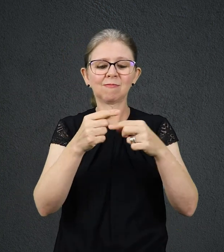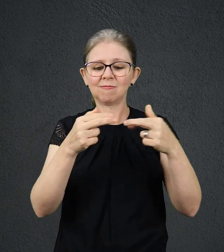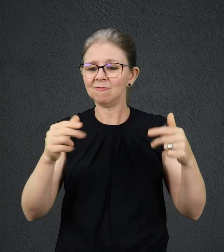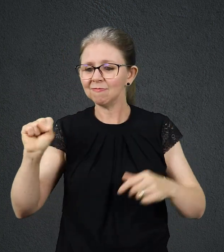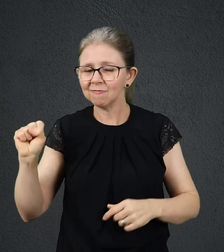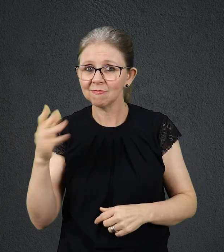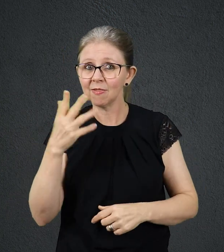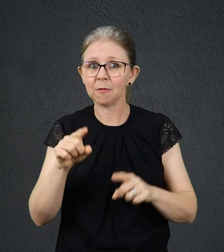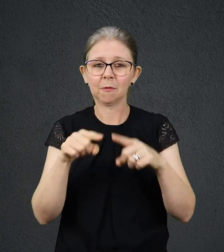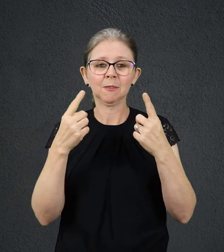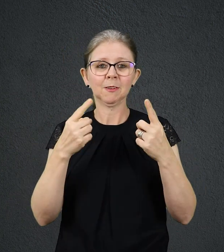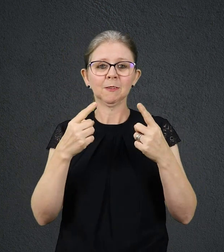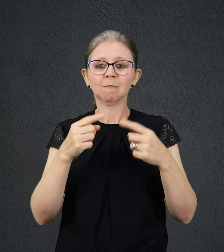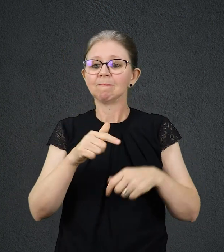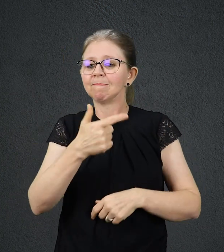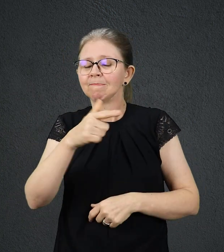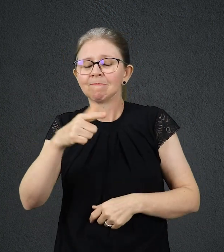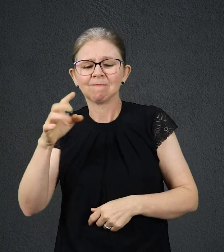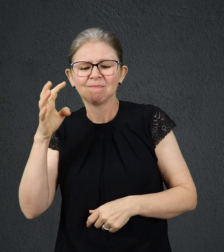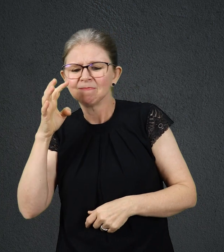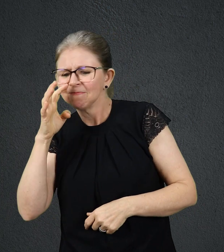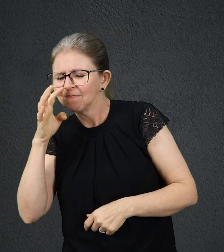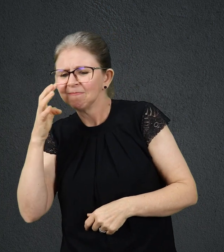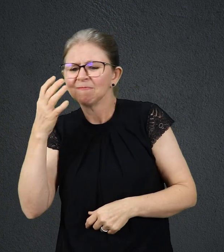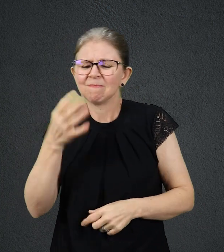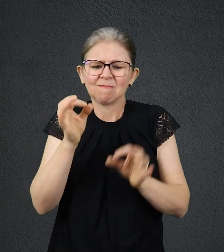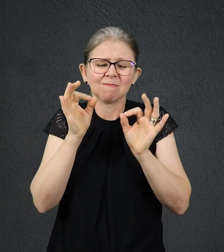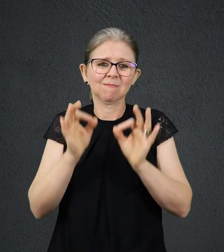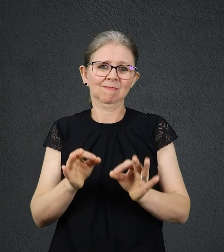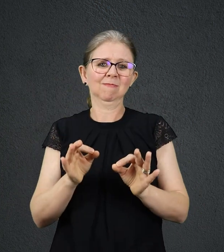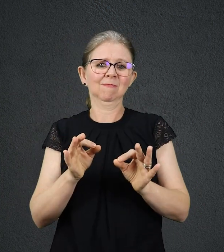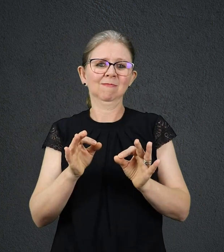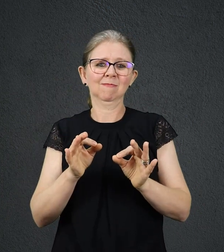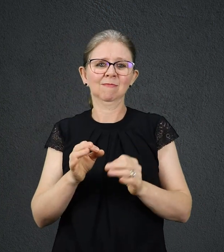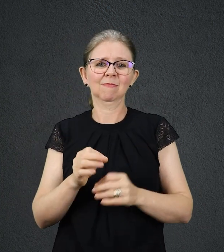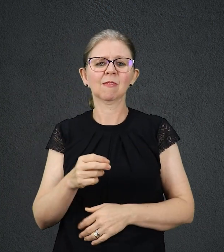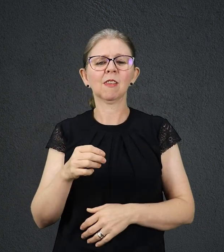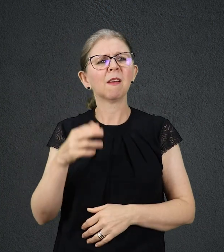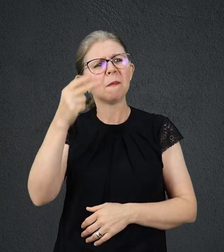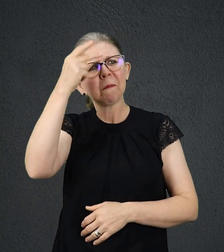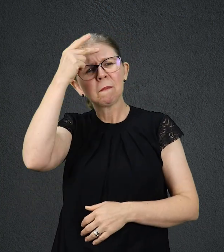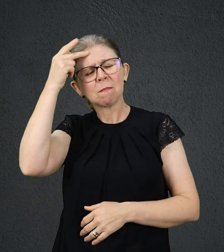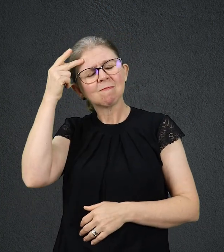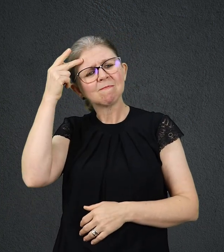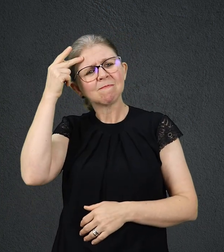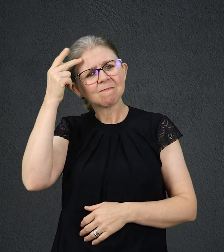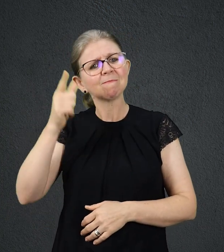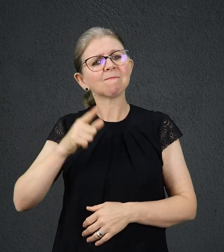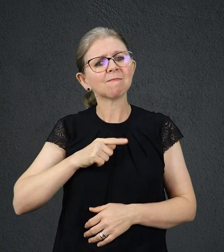solução, ou, ao menos, não aquela que desejaríamos. O ser humano tem respostas para muitos assuntos